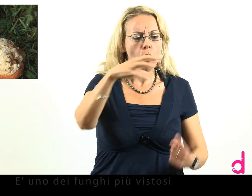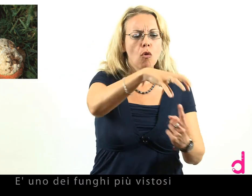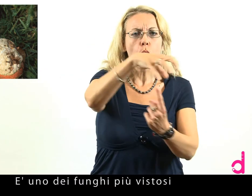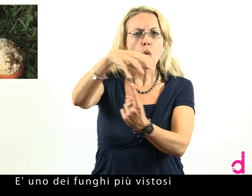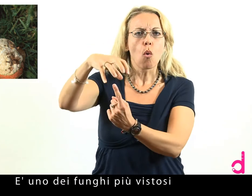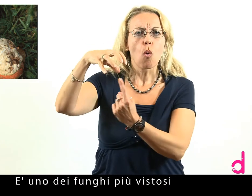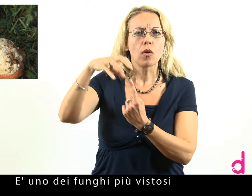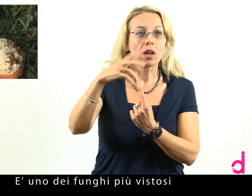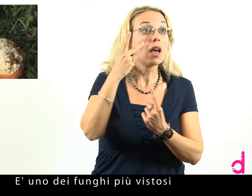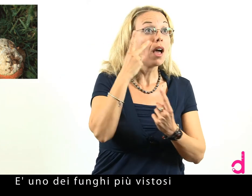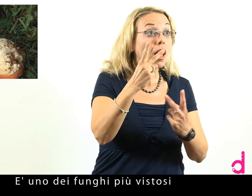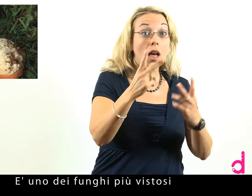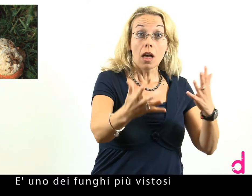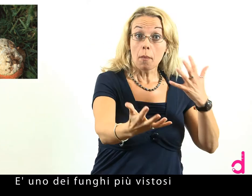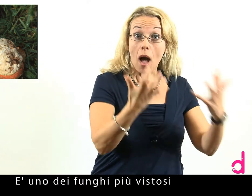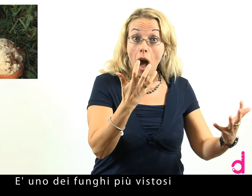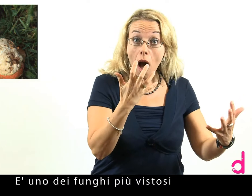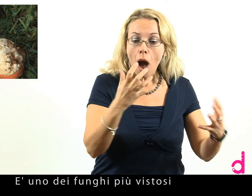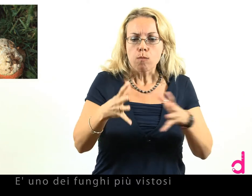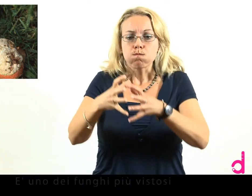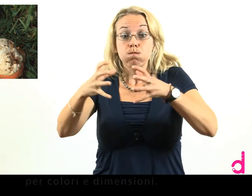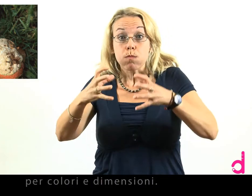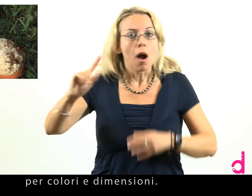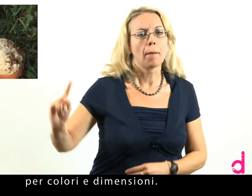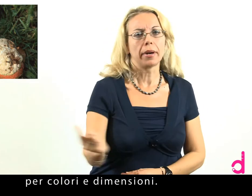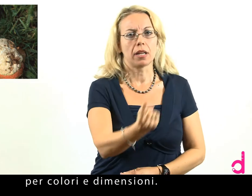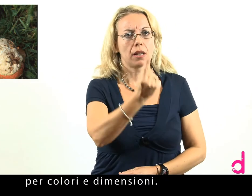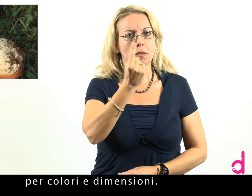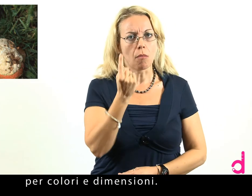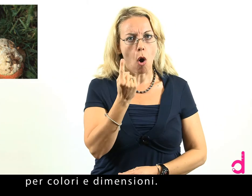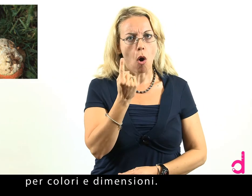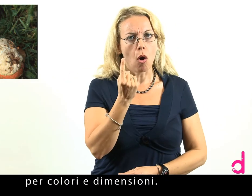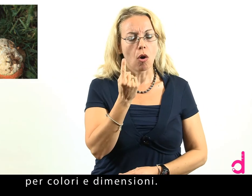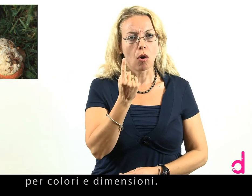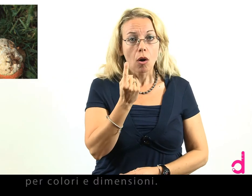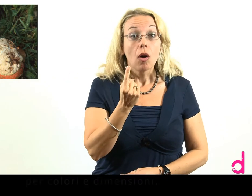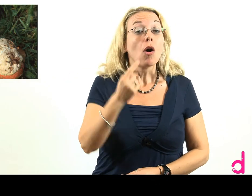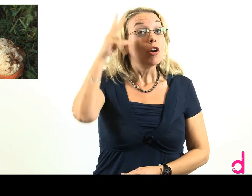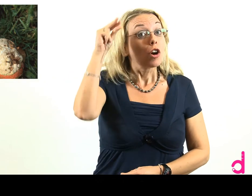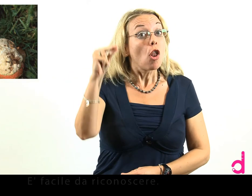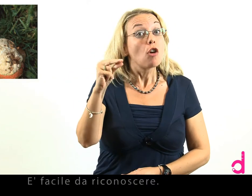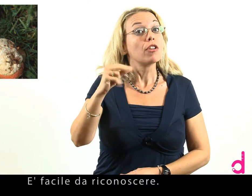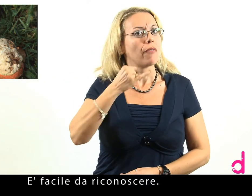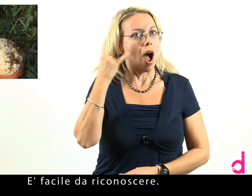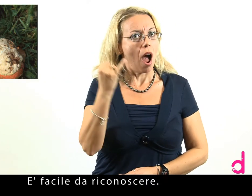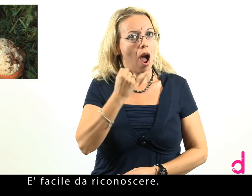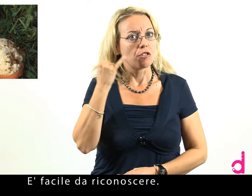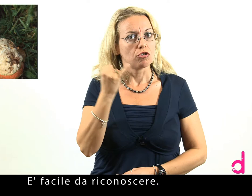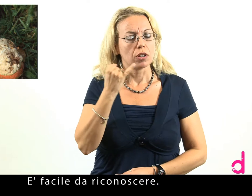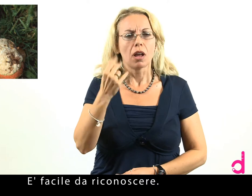È uno dei funghi più vistosi per colori e dimensioni. È facile da riconoscere.